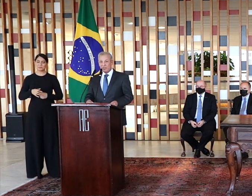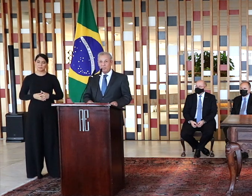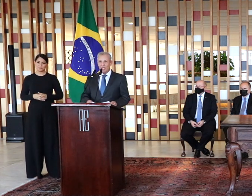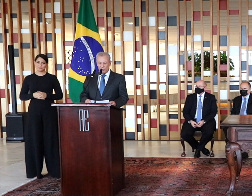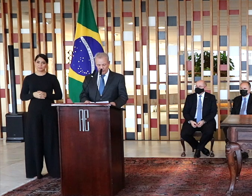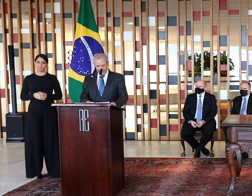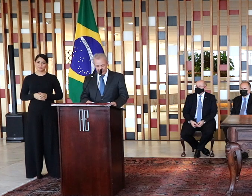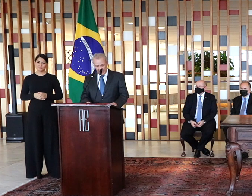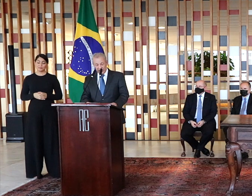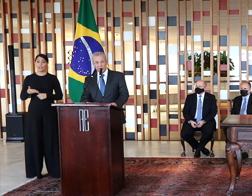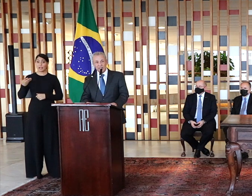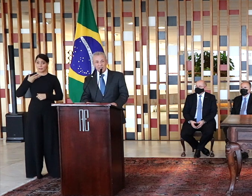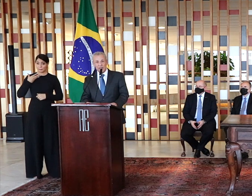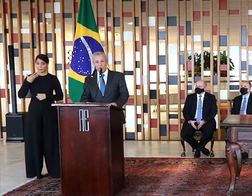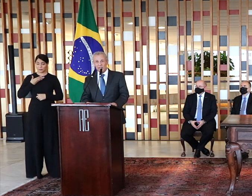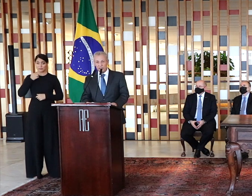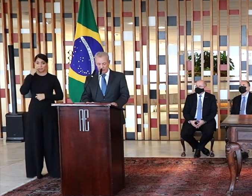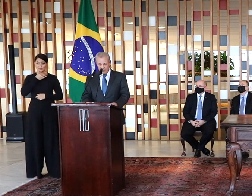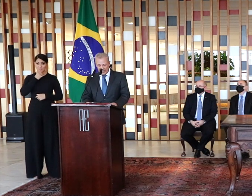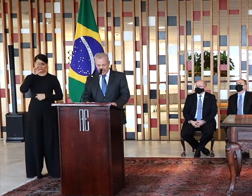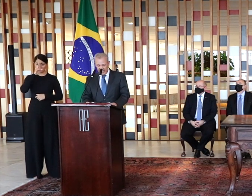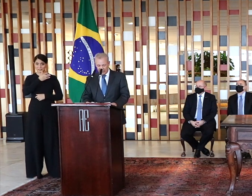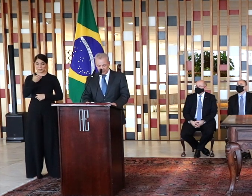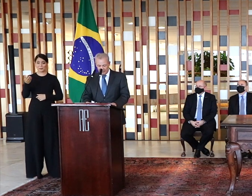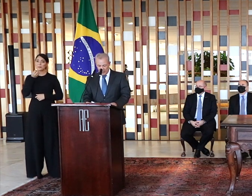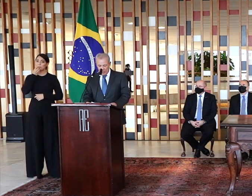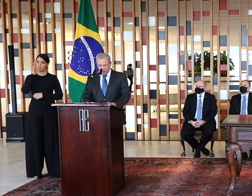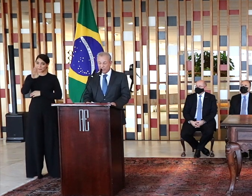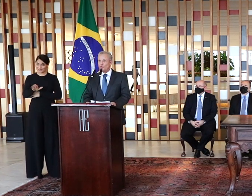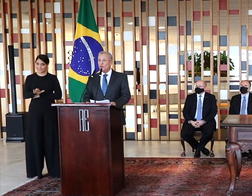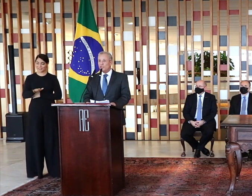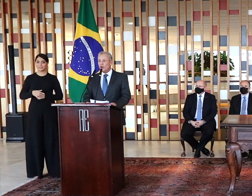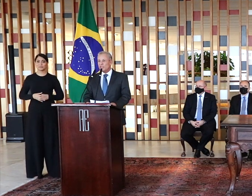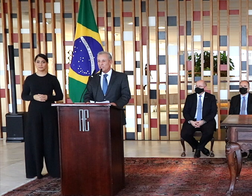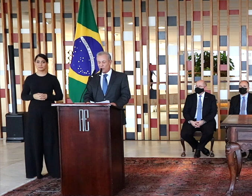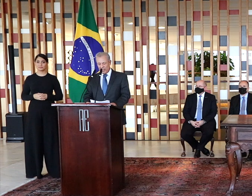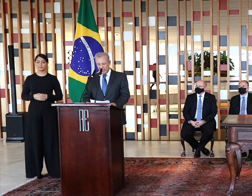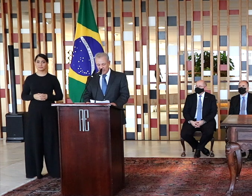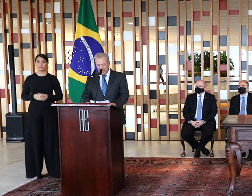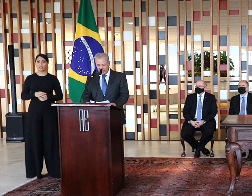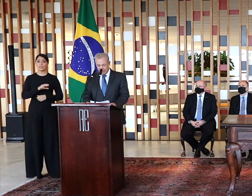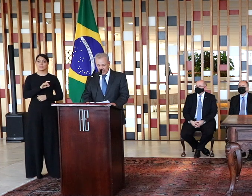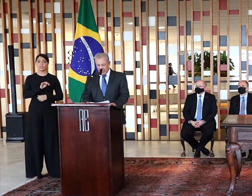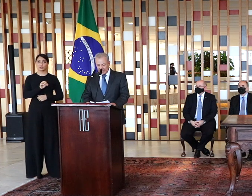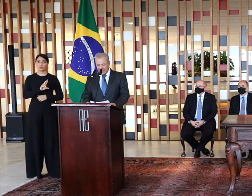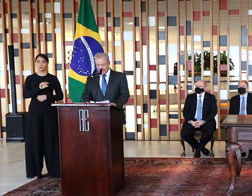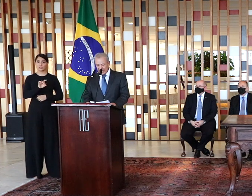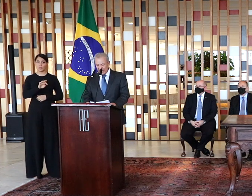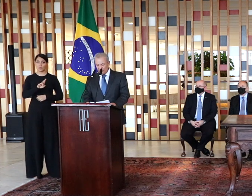Caros amigos, senhoras e senhores, boa tarde. O setor de rochas ornamentais